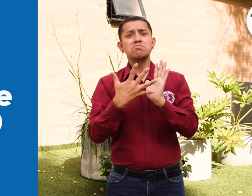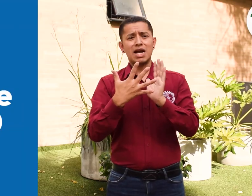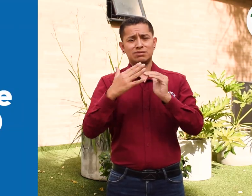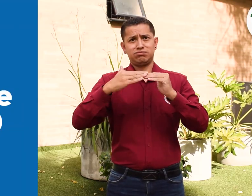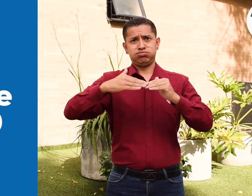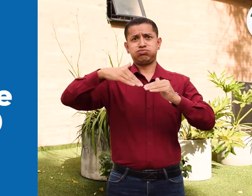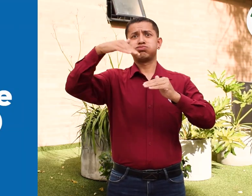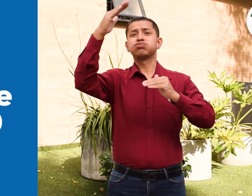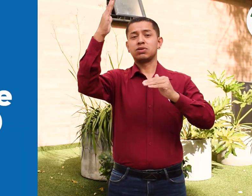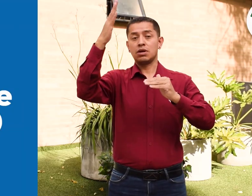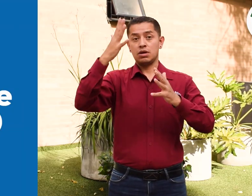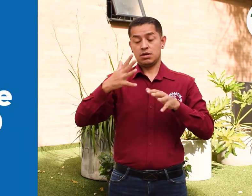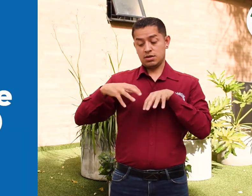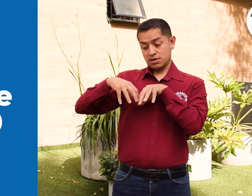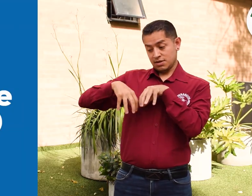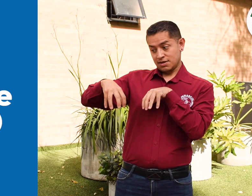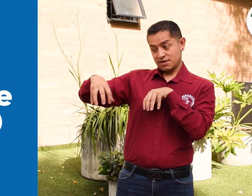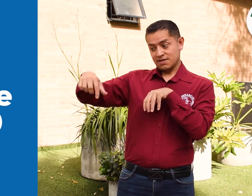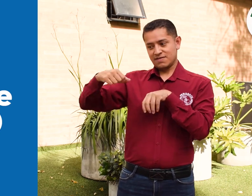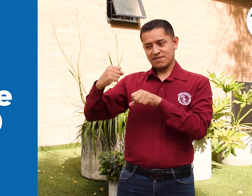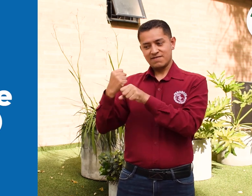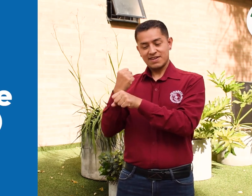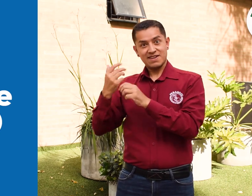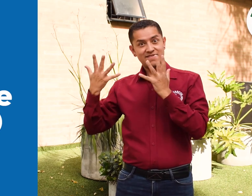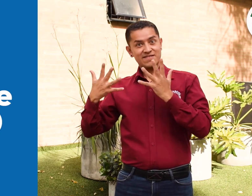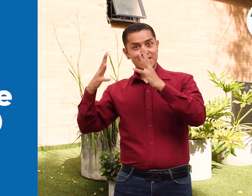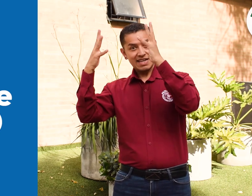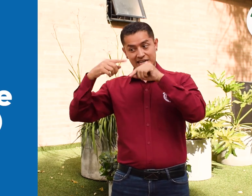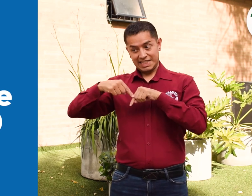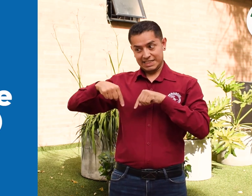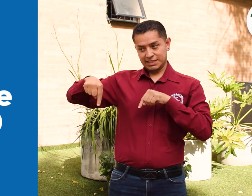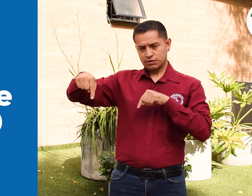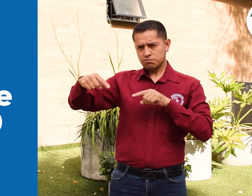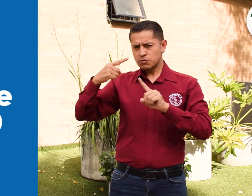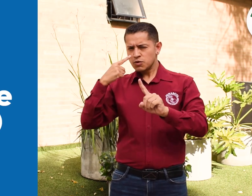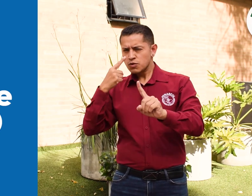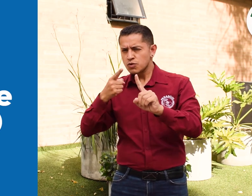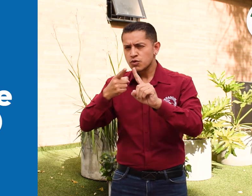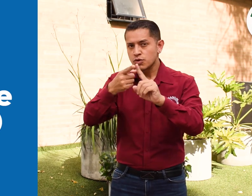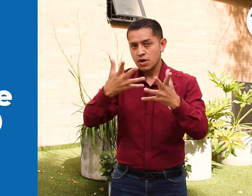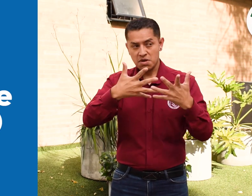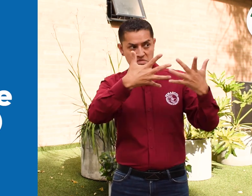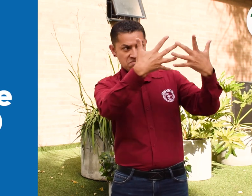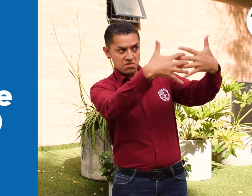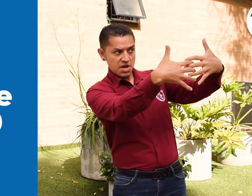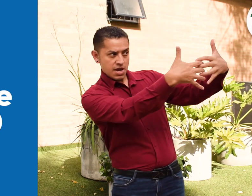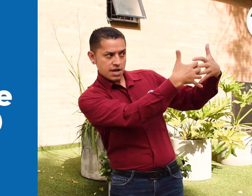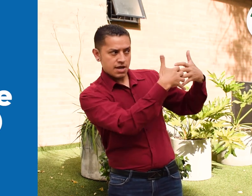a más de 5,000 personas que están buscando trabajo con las empresas que ofrecen oportunidades laborales.